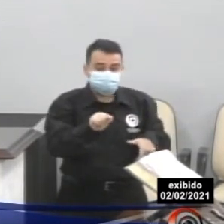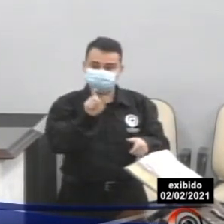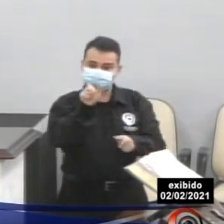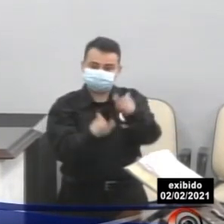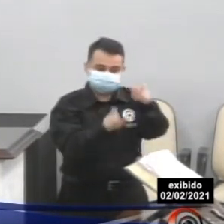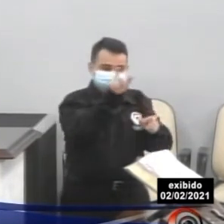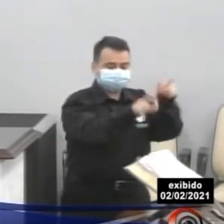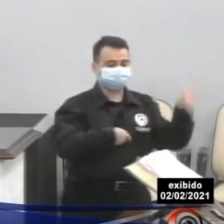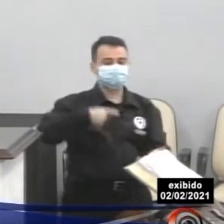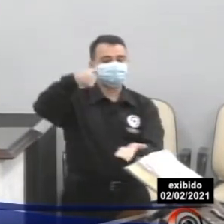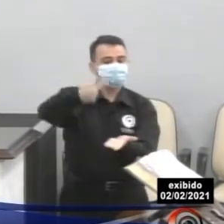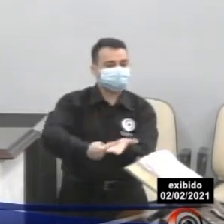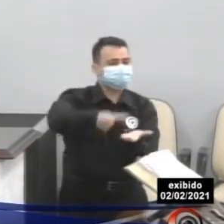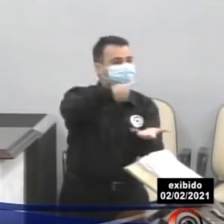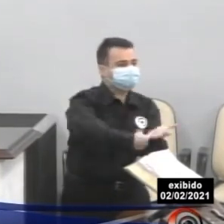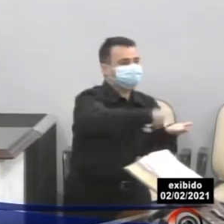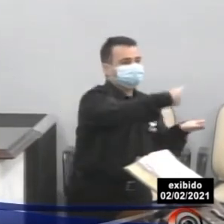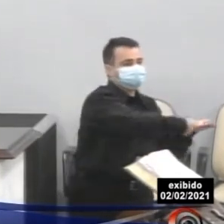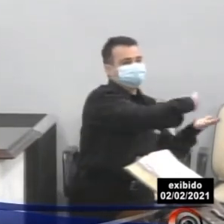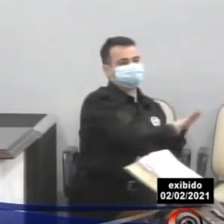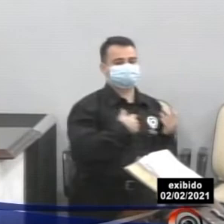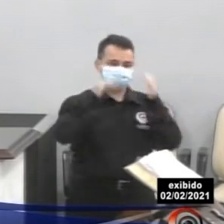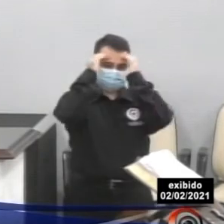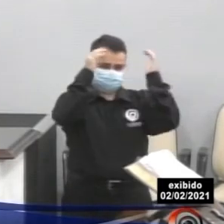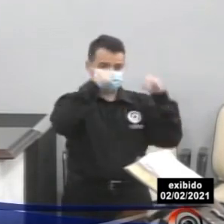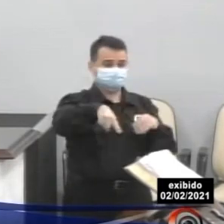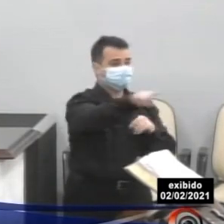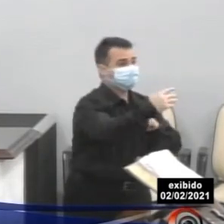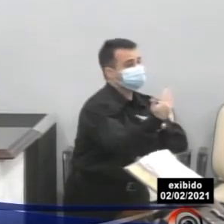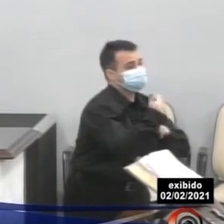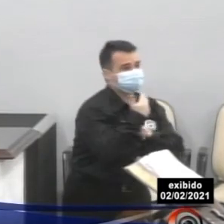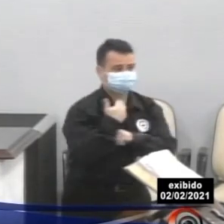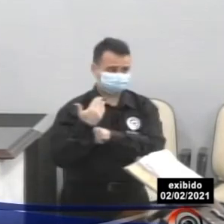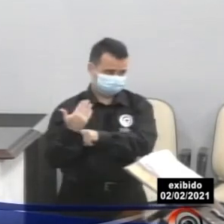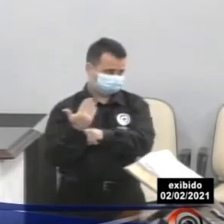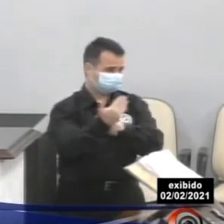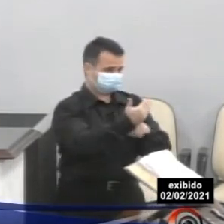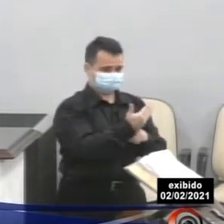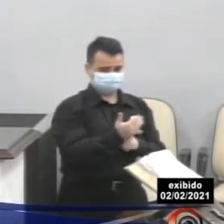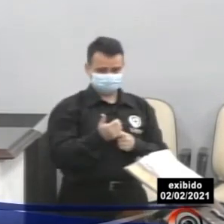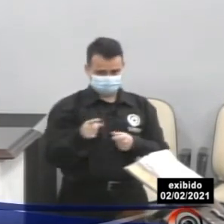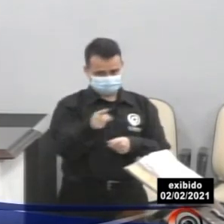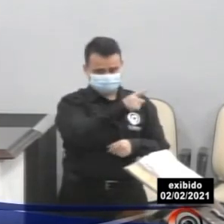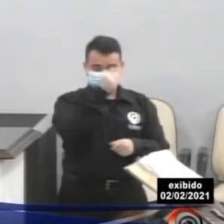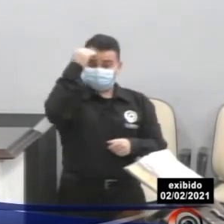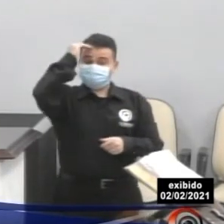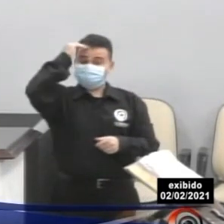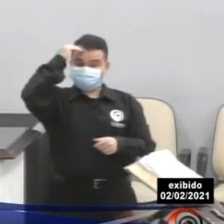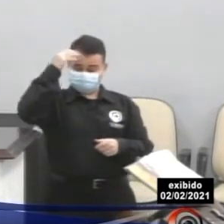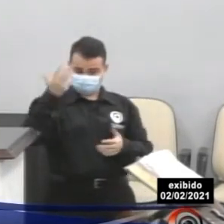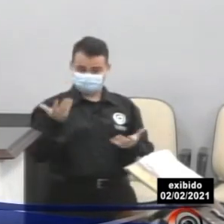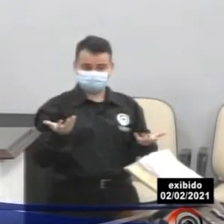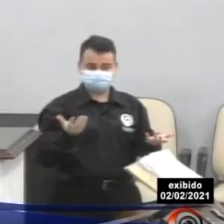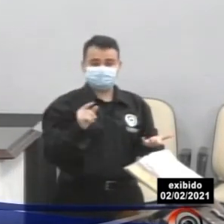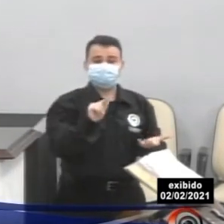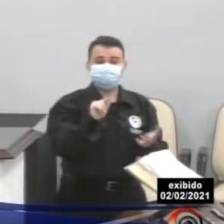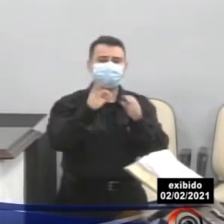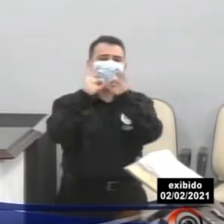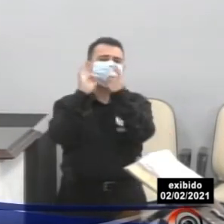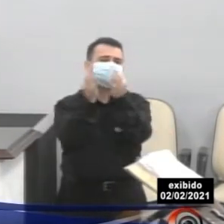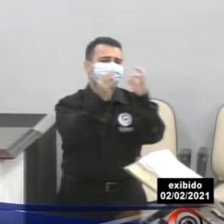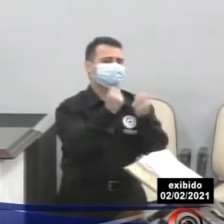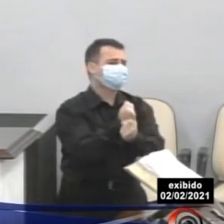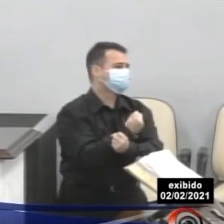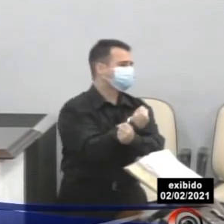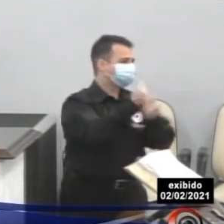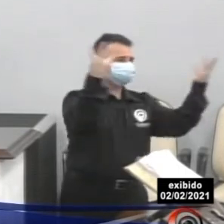compromissos. E a gente precisa da ajuda de vocês. A gente precisa que vocês entendam que são milhares de famílias que estão